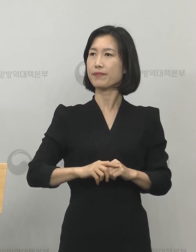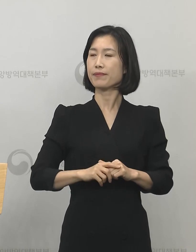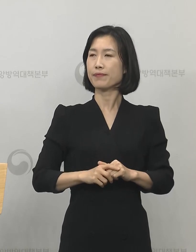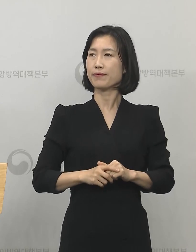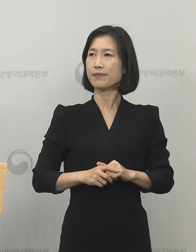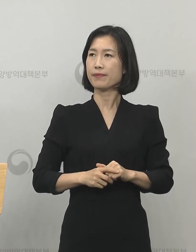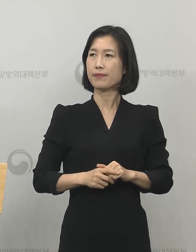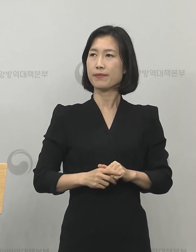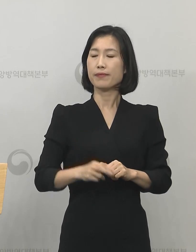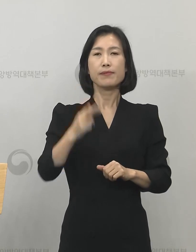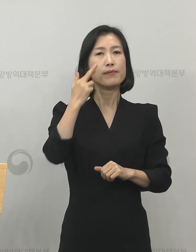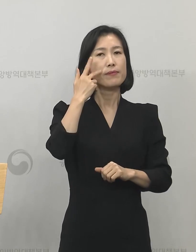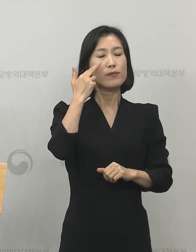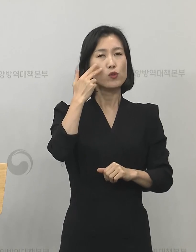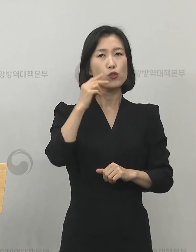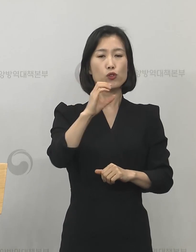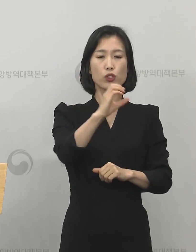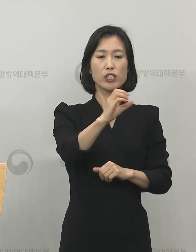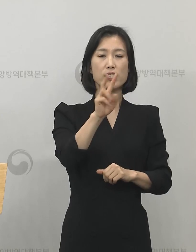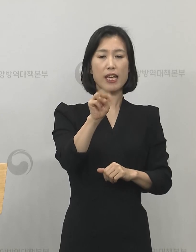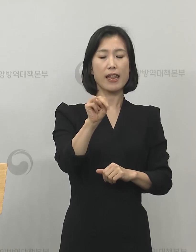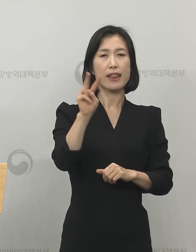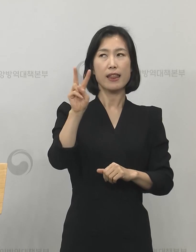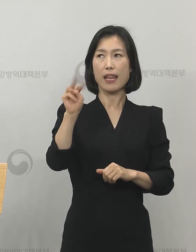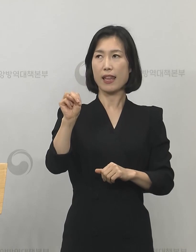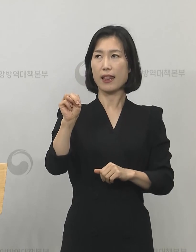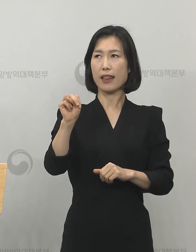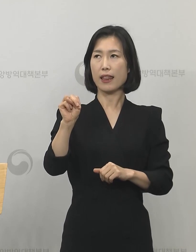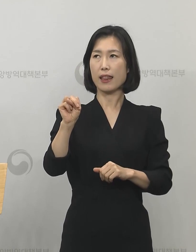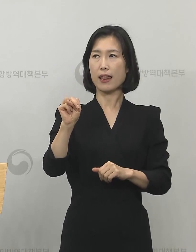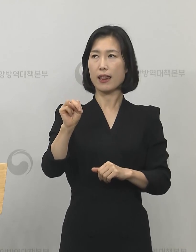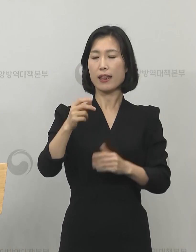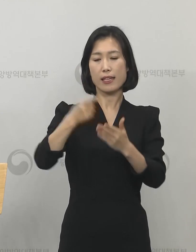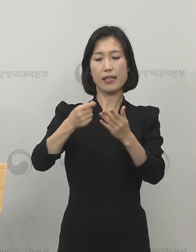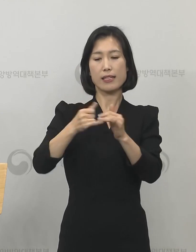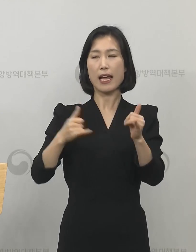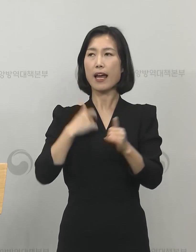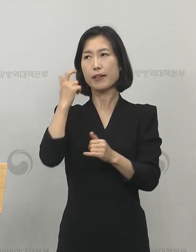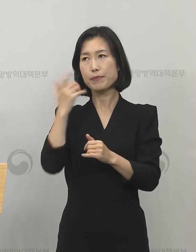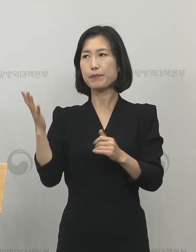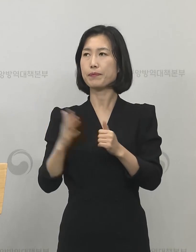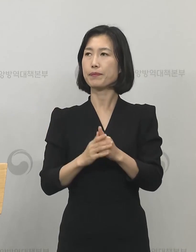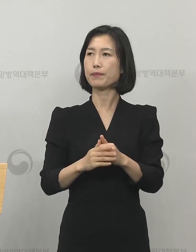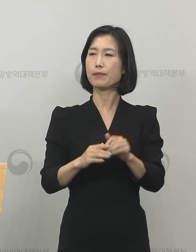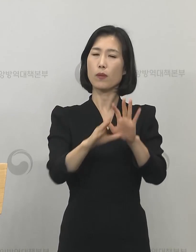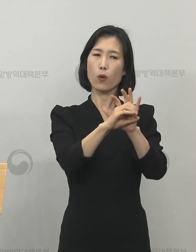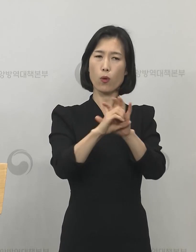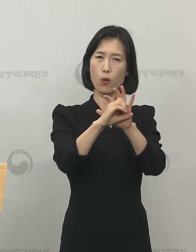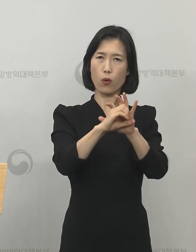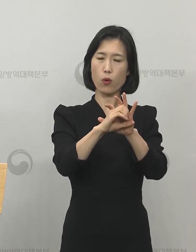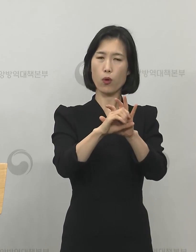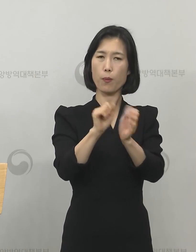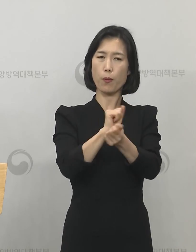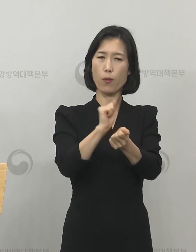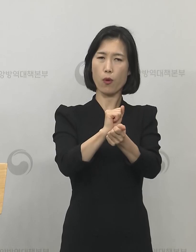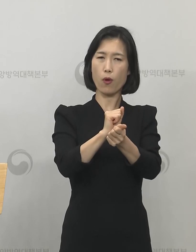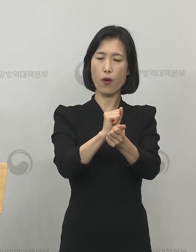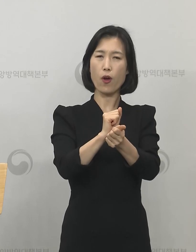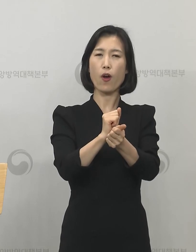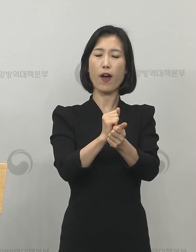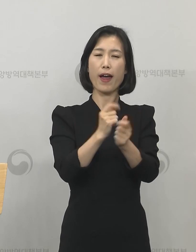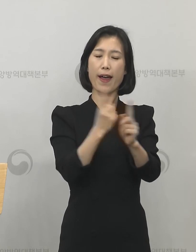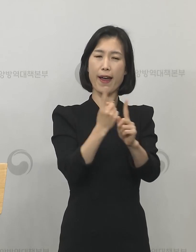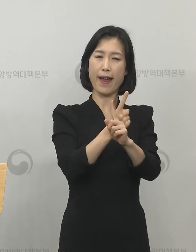미국 CNN 방송 정유민 기자님 질문입니다. 코로나 바이러스 완치 후 격리